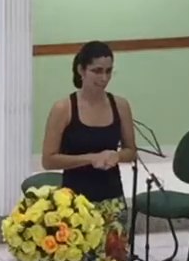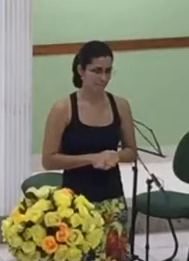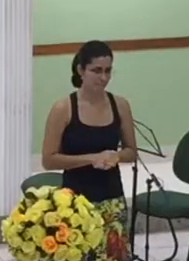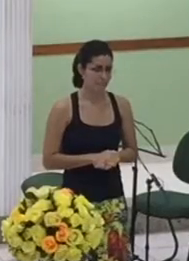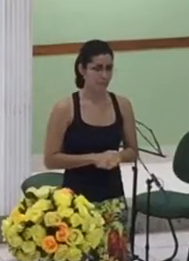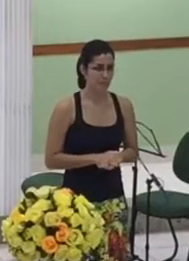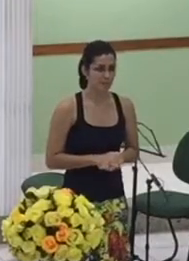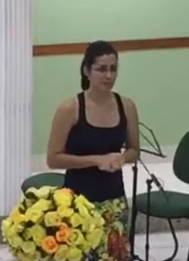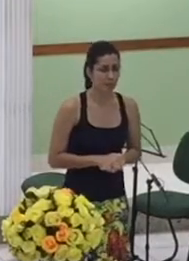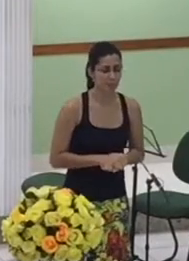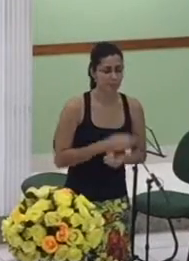lembrada